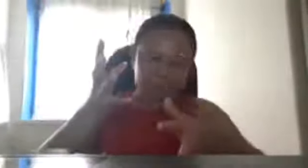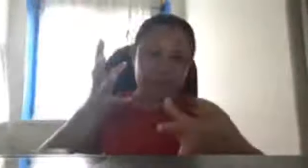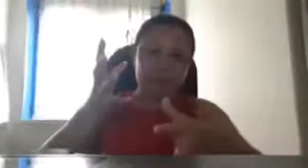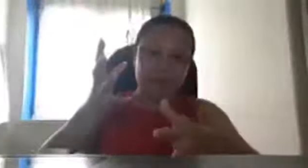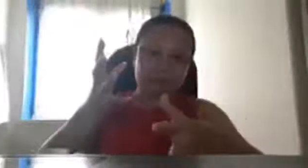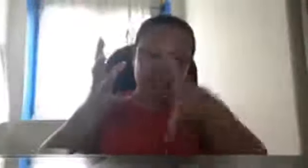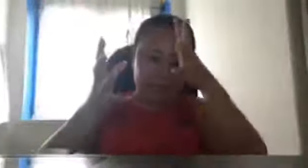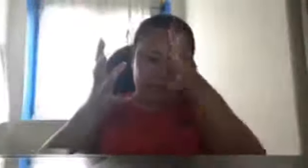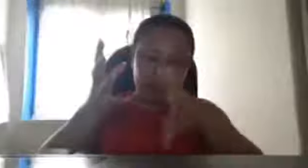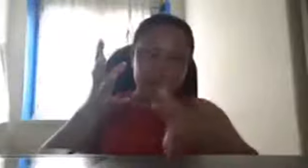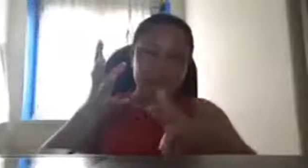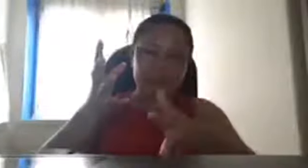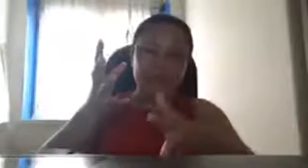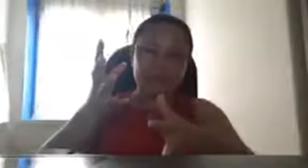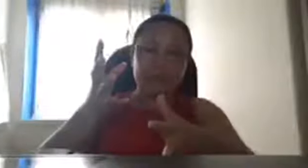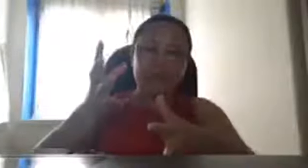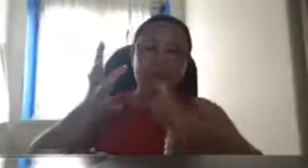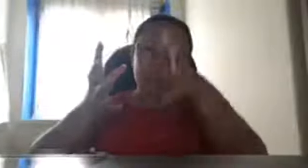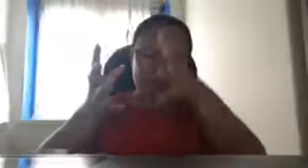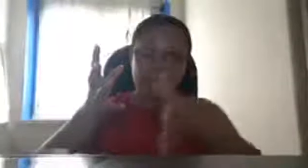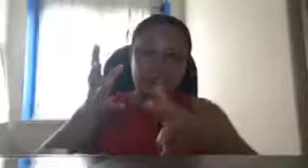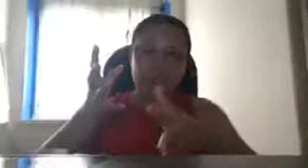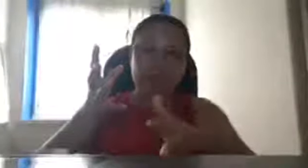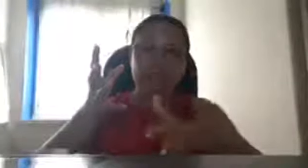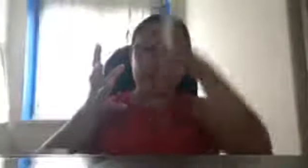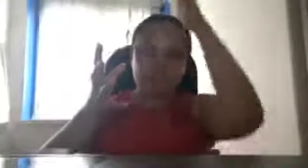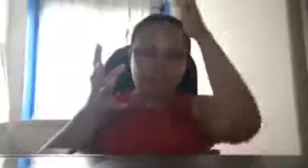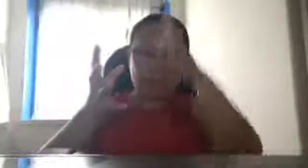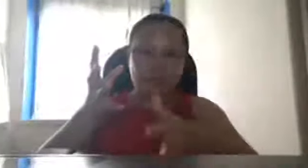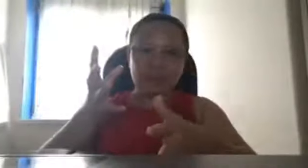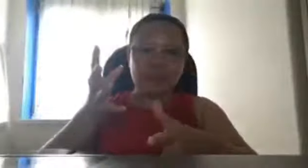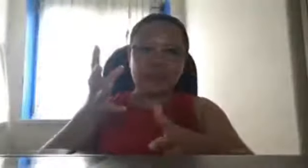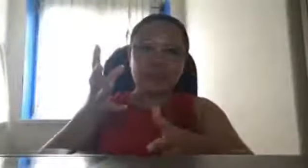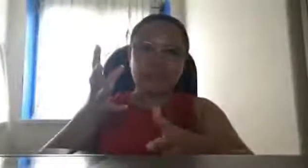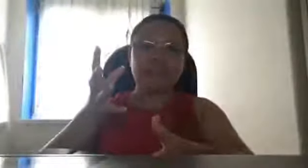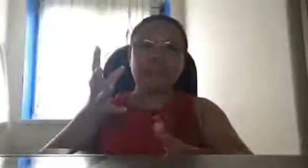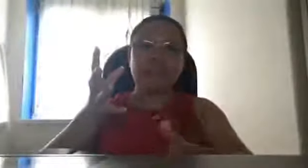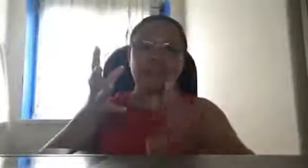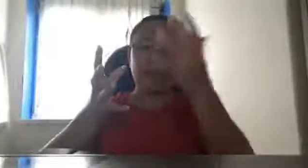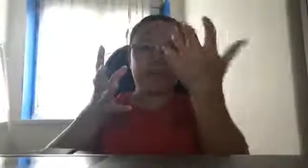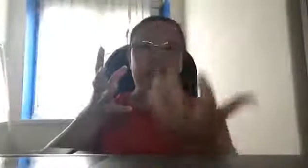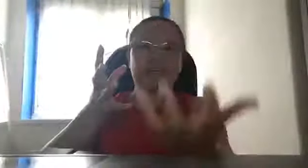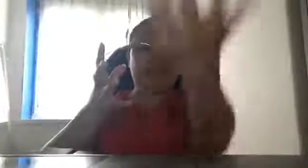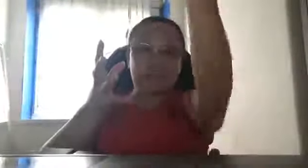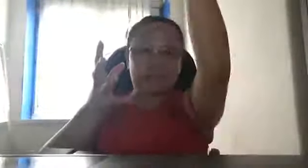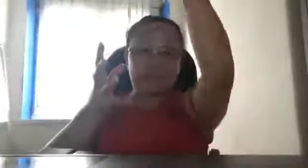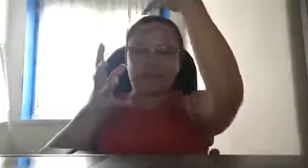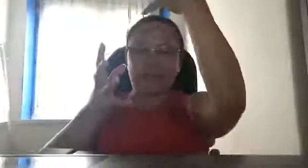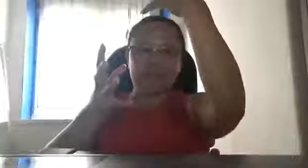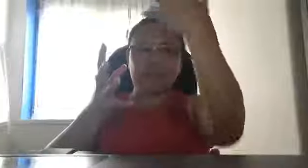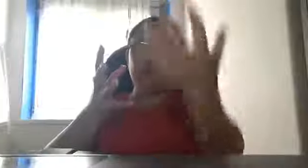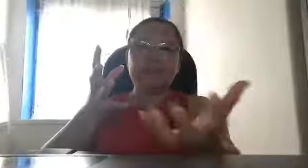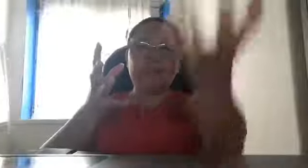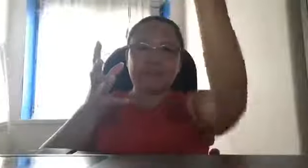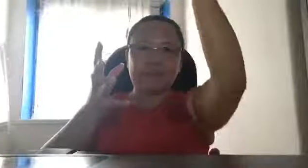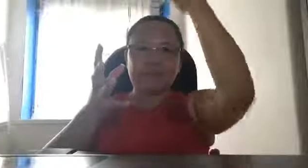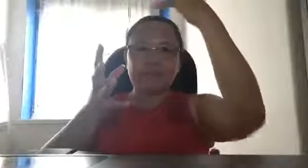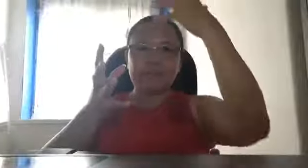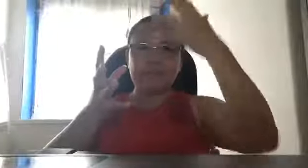atin dyan sa Pilipinas at magbaon ng missiles at itarget yung China na yan